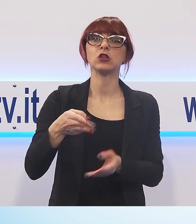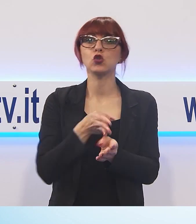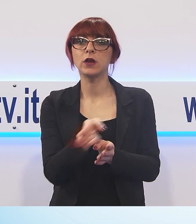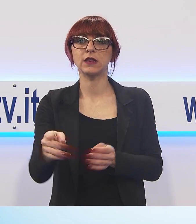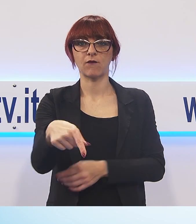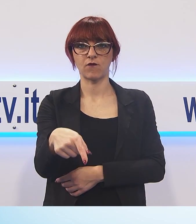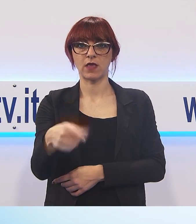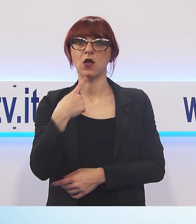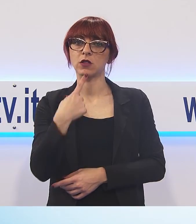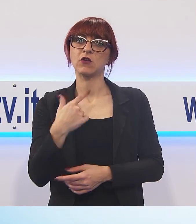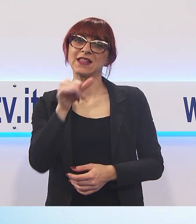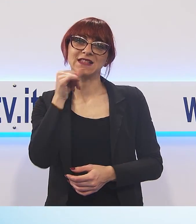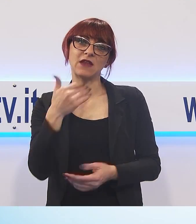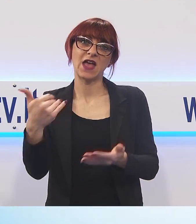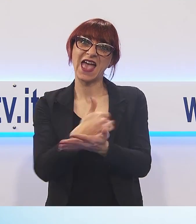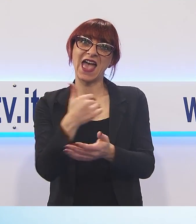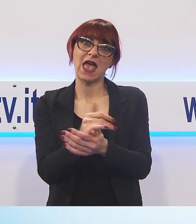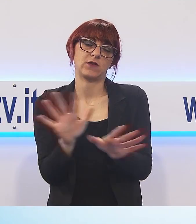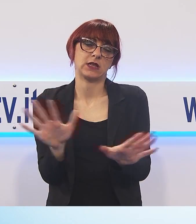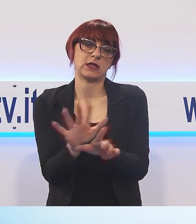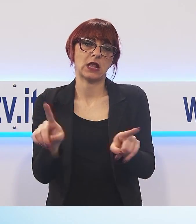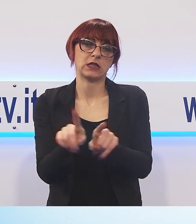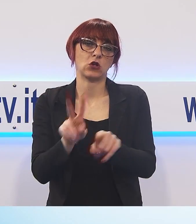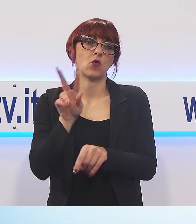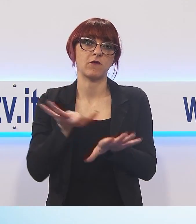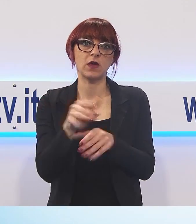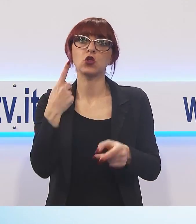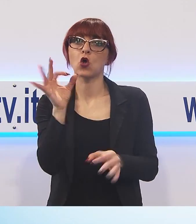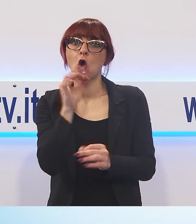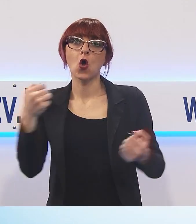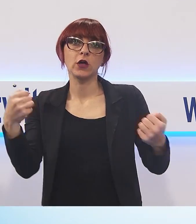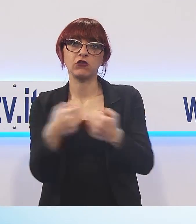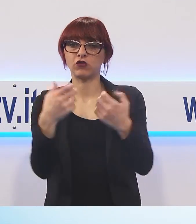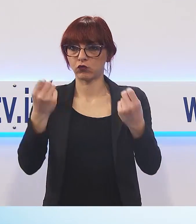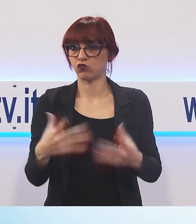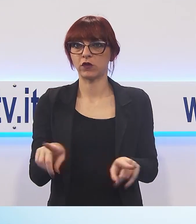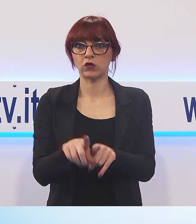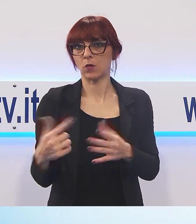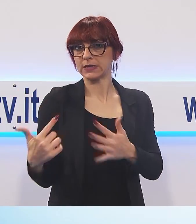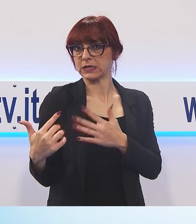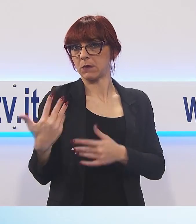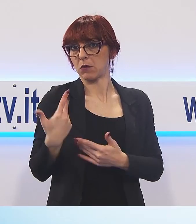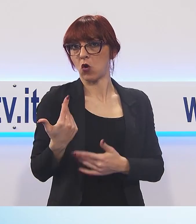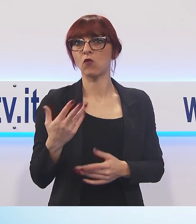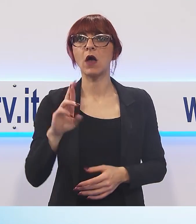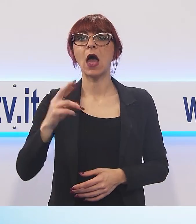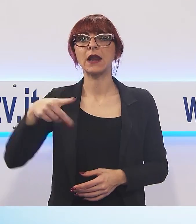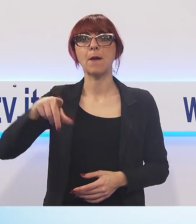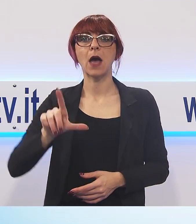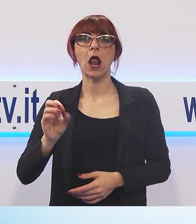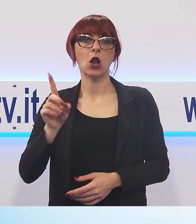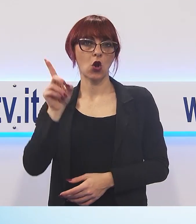disastri come quello di Viareggio o incidenti anche senza vittime come quello di poche settimane fa a Rapallo. Sono davvero molto